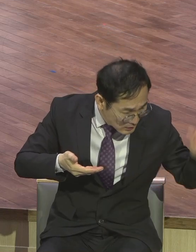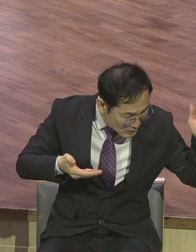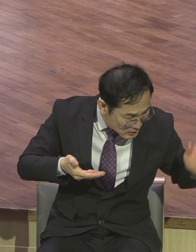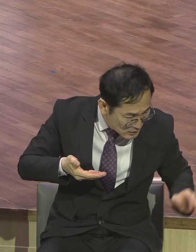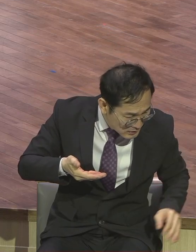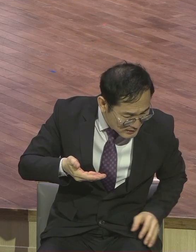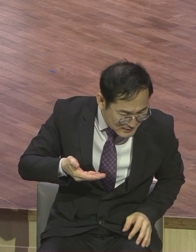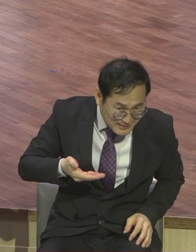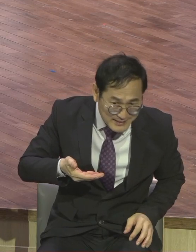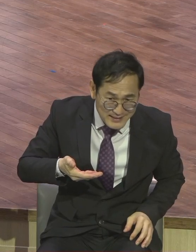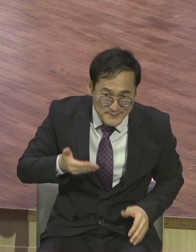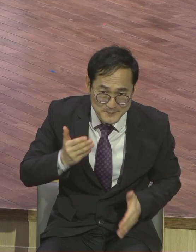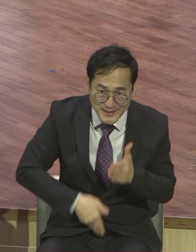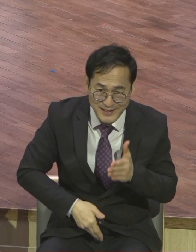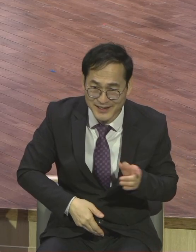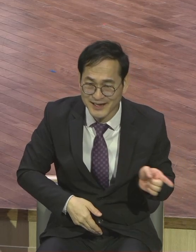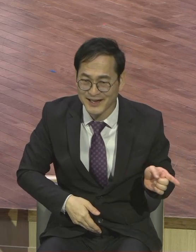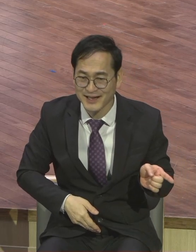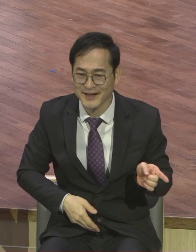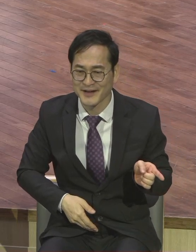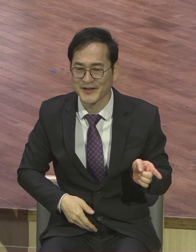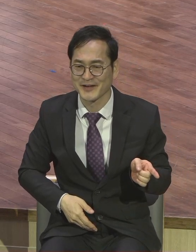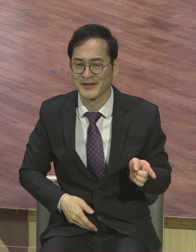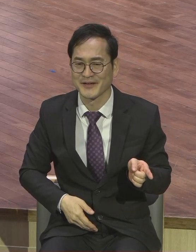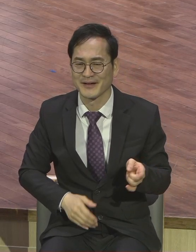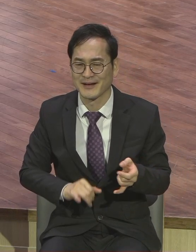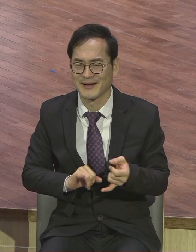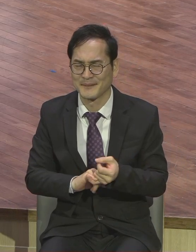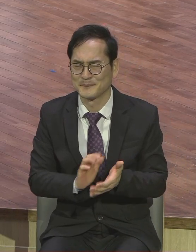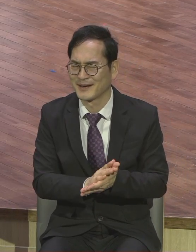타이밍을 놓쳐버려요 평생 그래 살아요